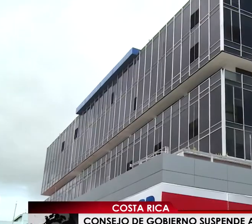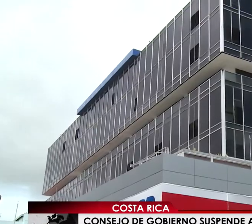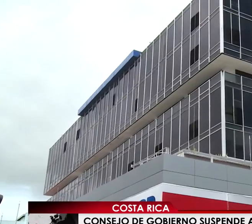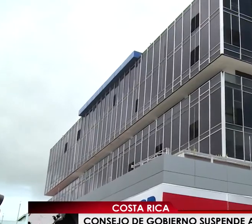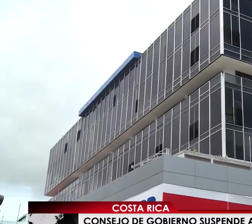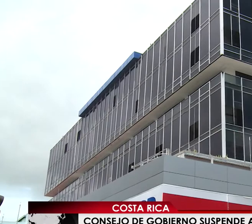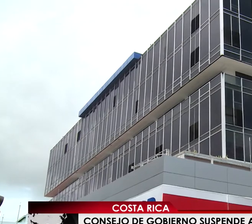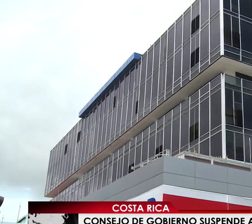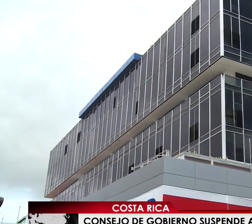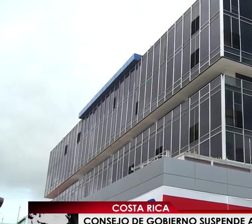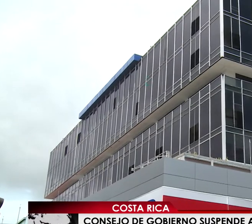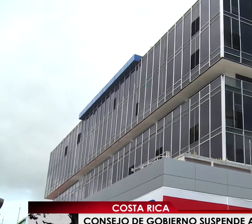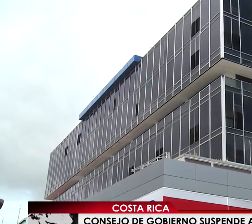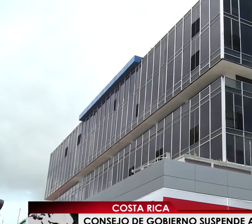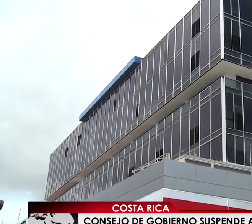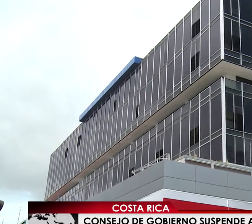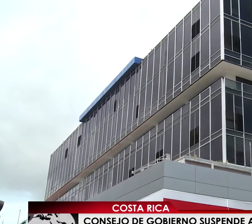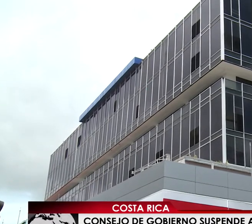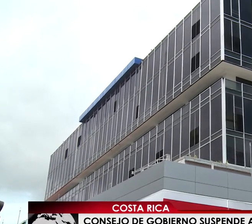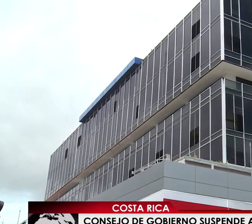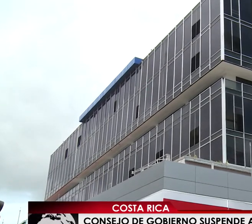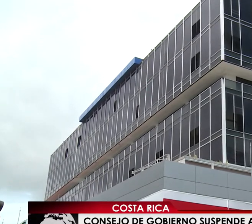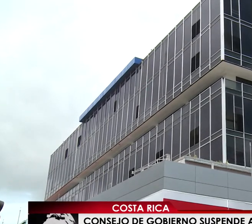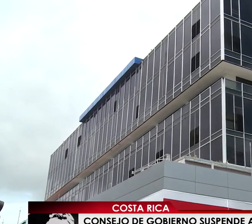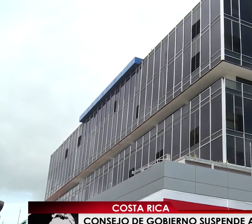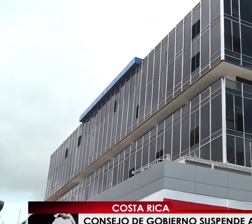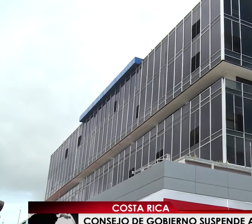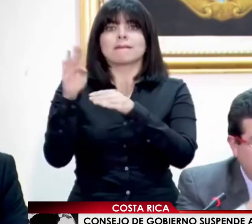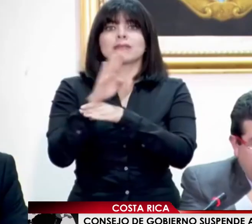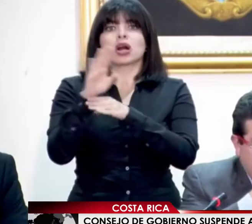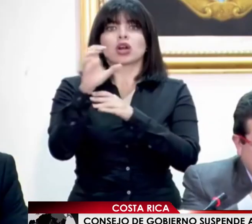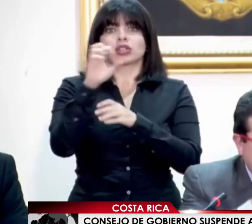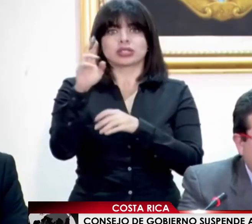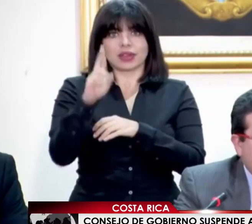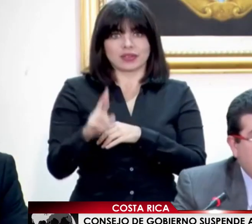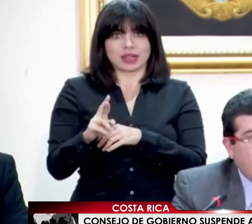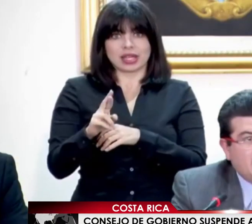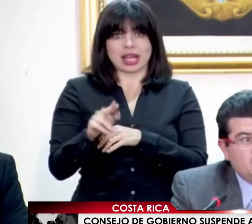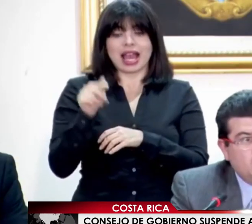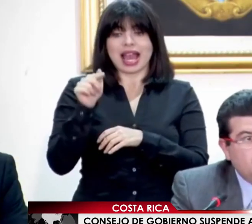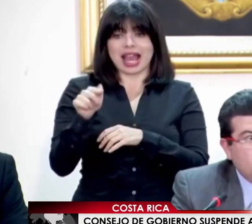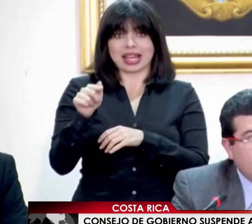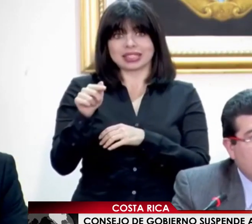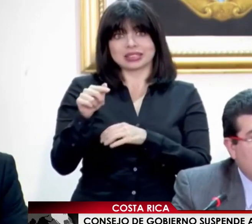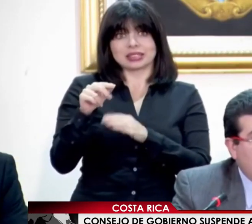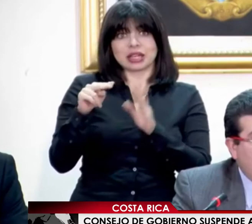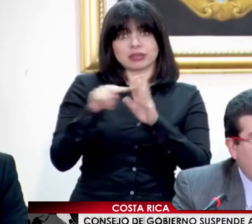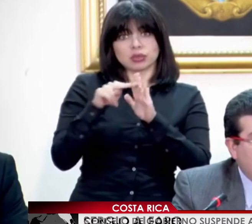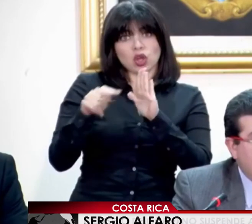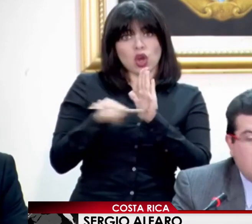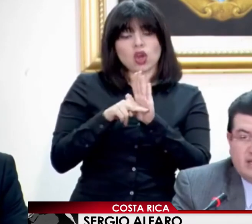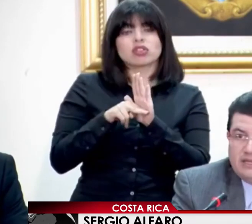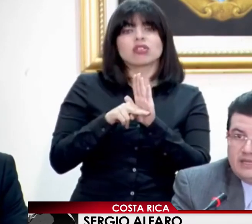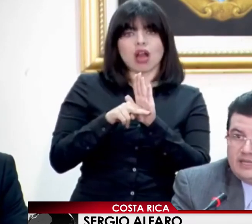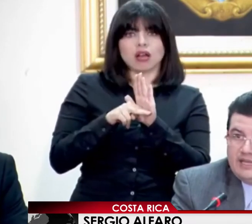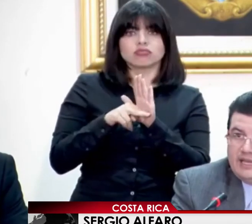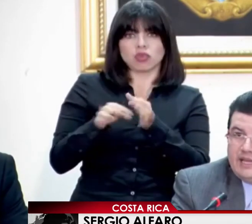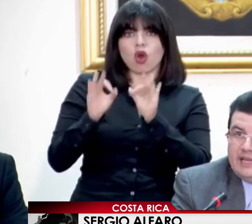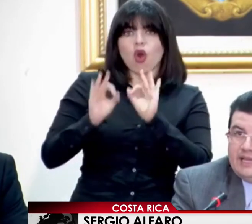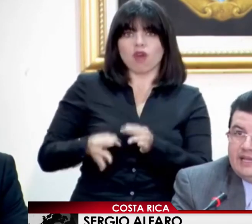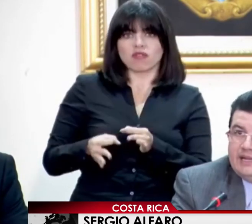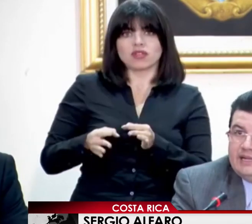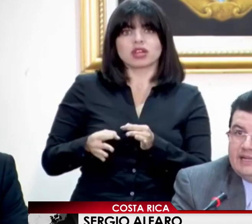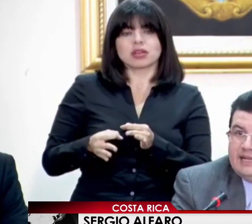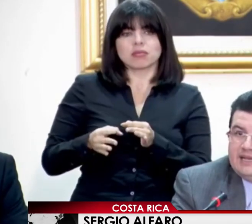calificación de la Agencia Financiera Moody's hacia el Banco de Costa Rica. Esta recalificación confirma que